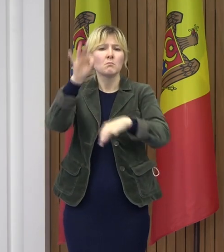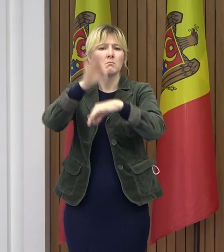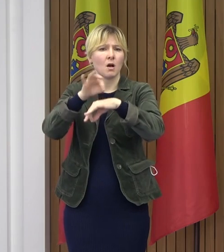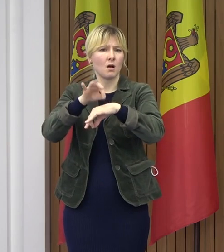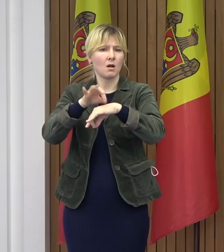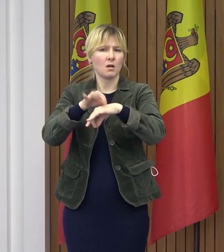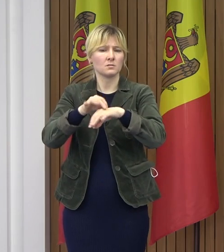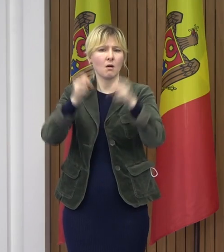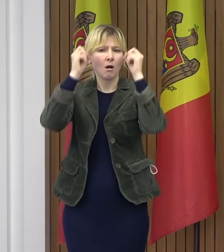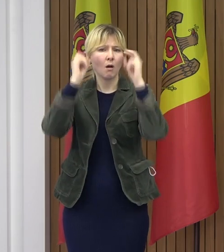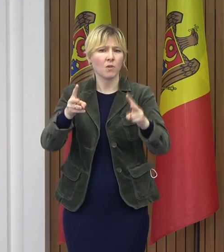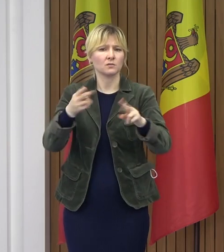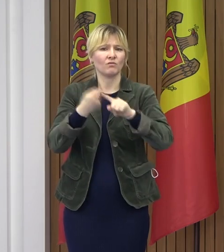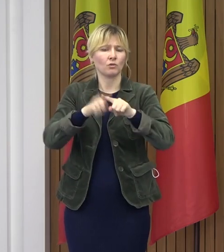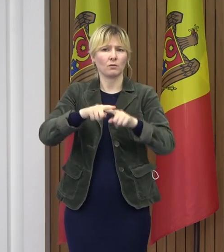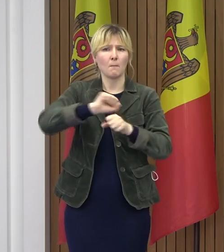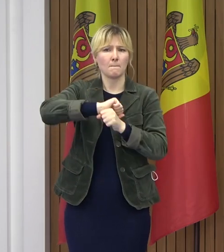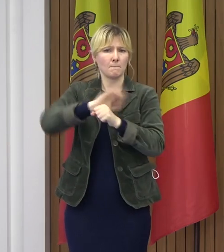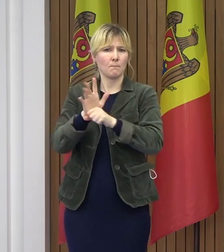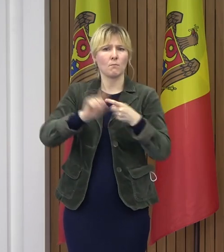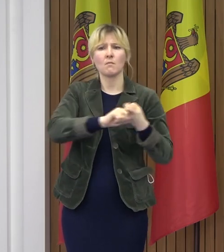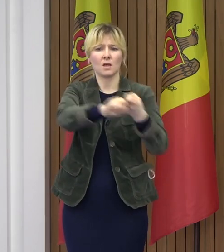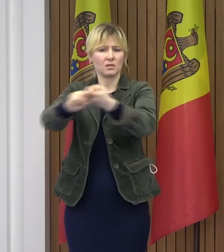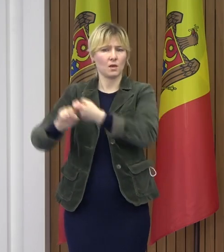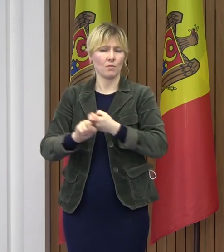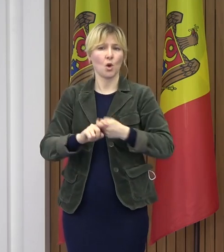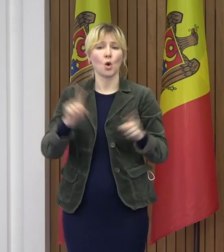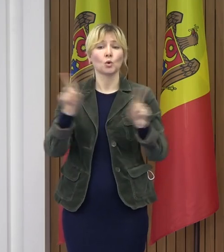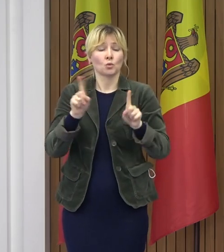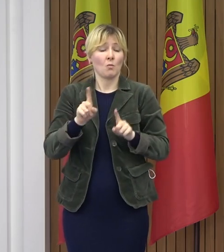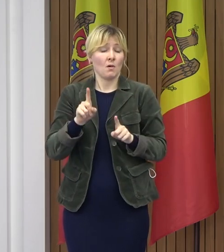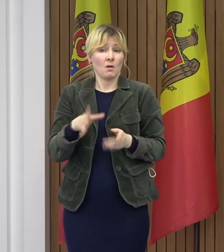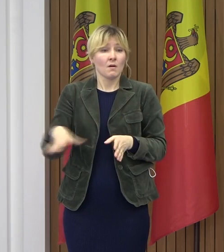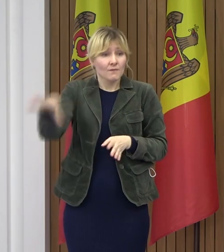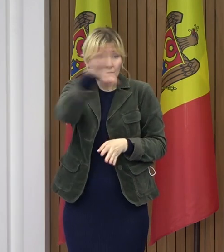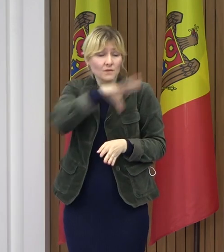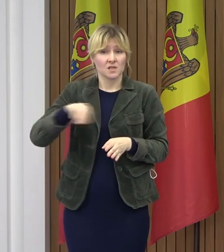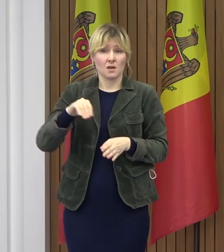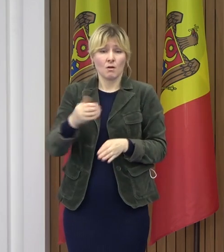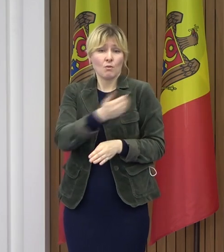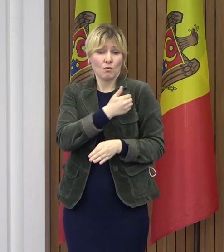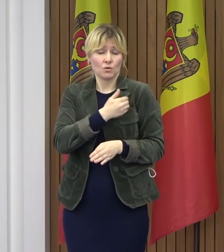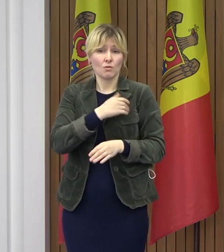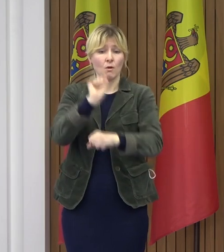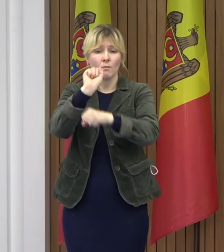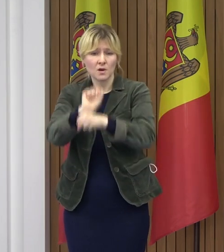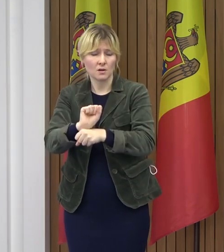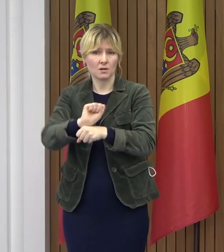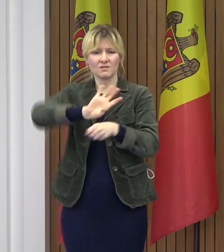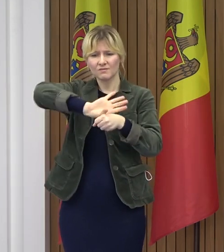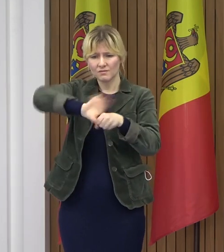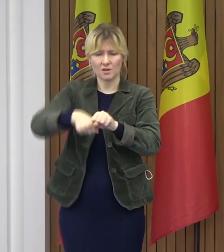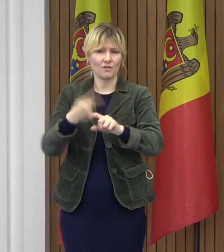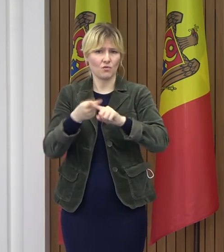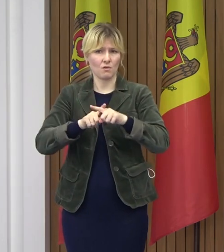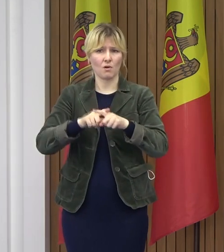a ceea ce înseamnă acțiunile necesare pentru a depăși sau a opri extinderea COVID